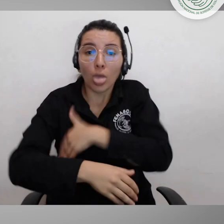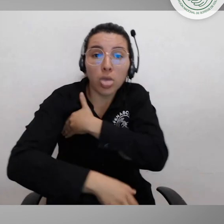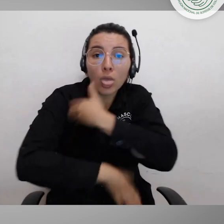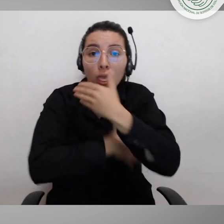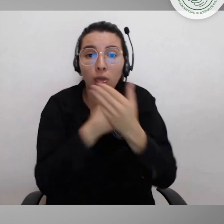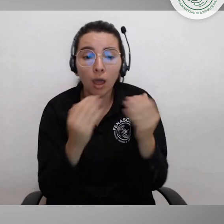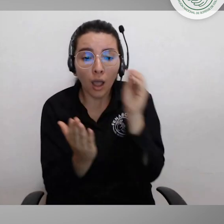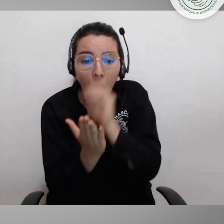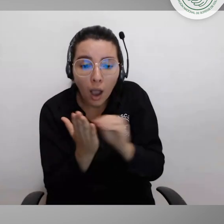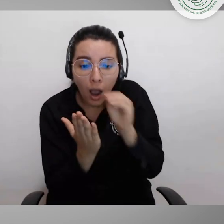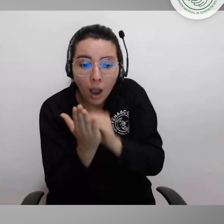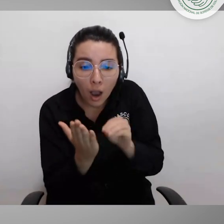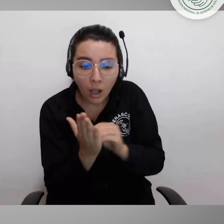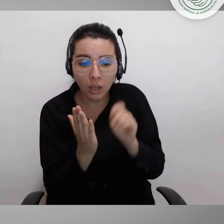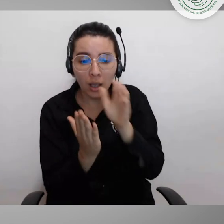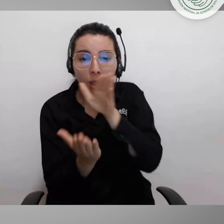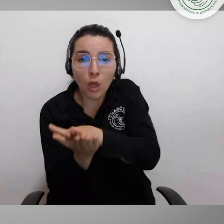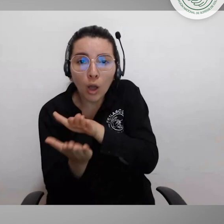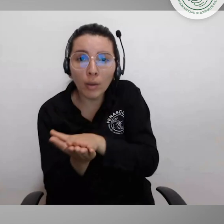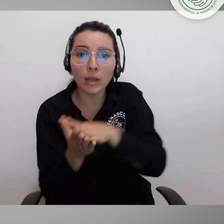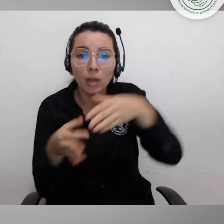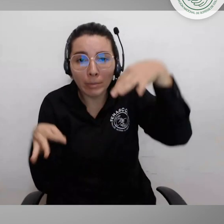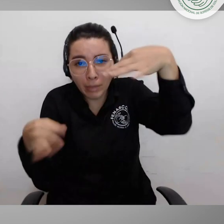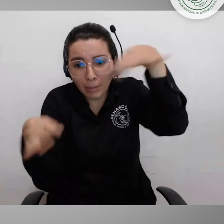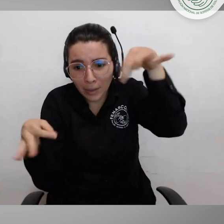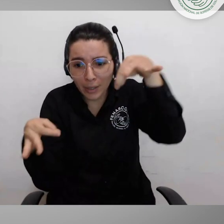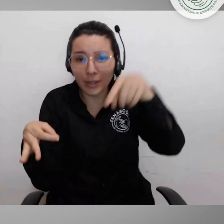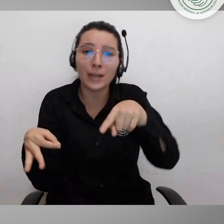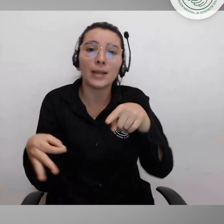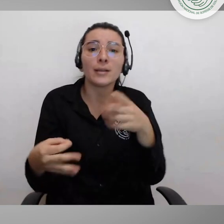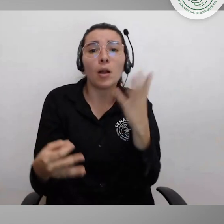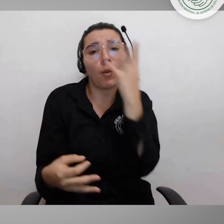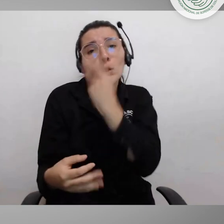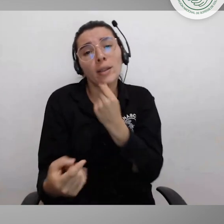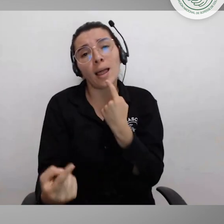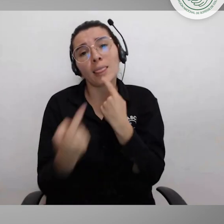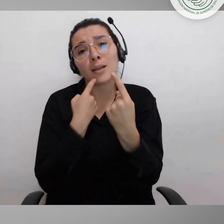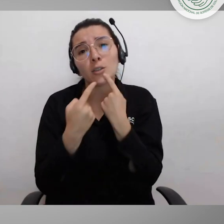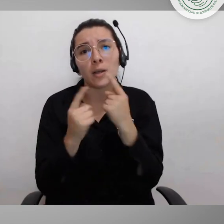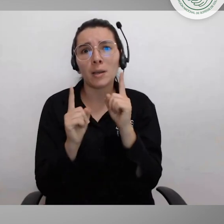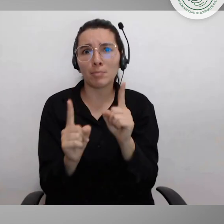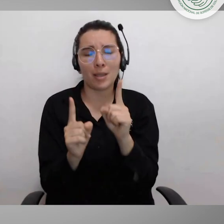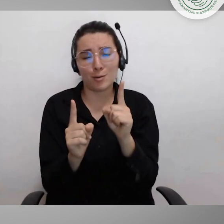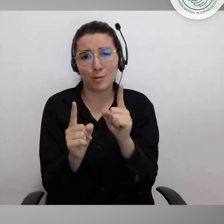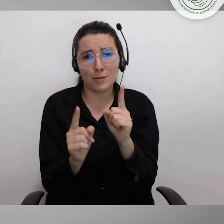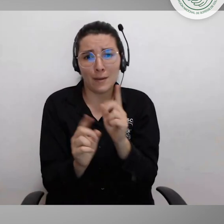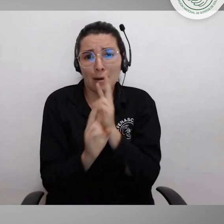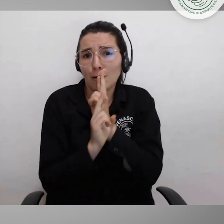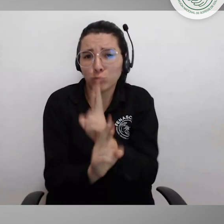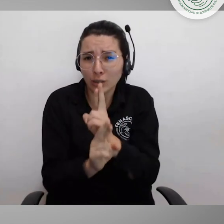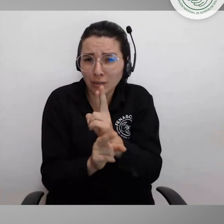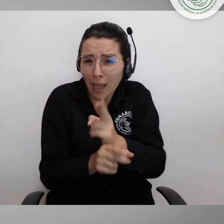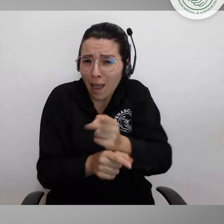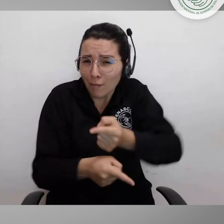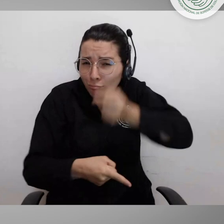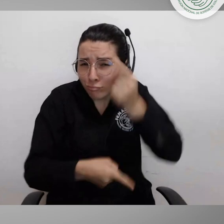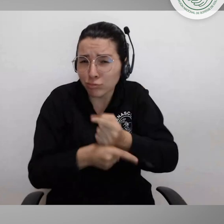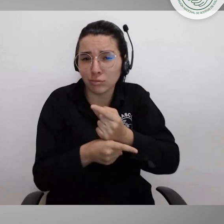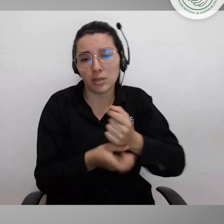no hay nada. Podemos quedarnos haciendo papeles y discusiones bonitas, pero todo eso se